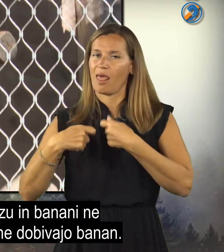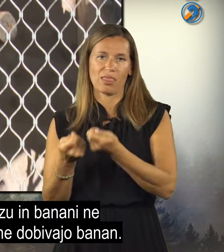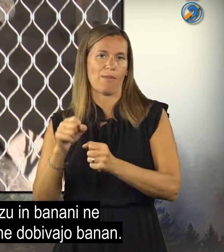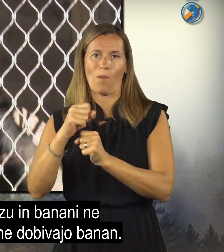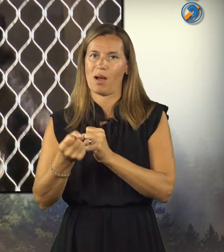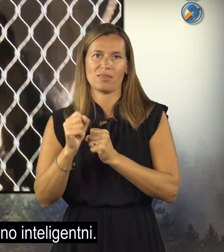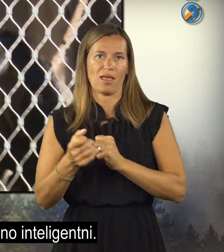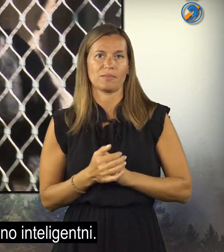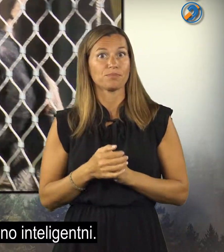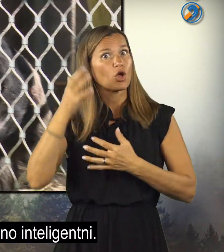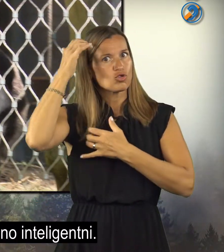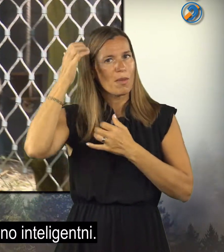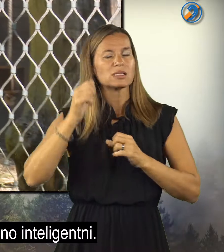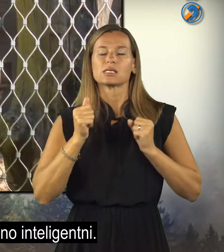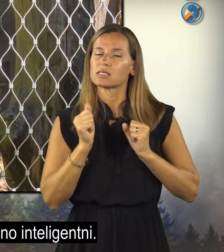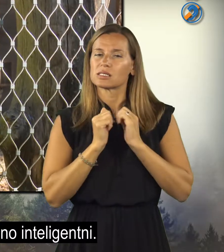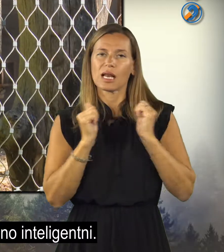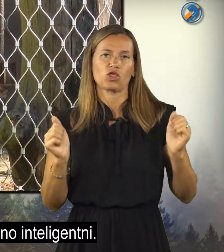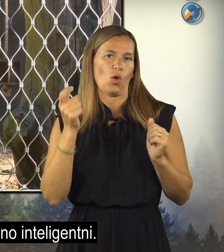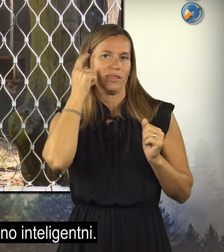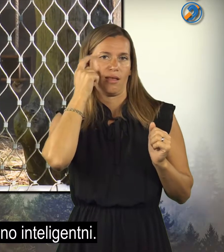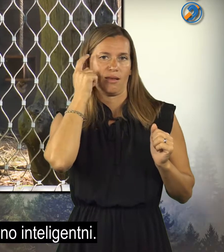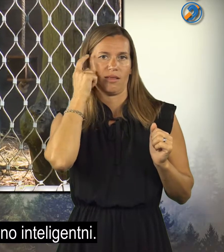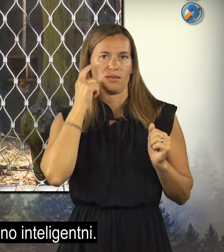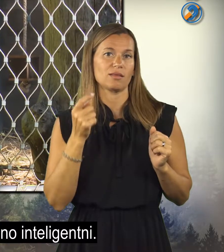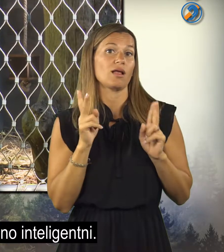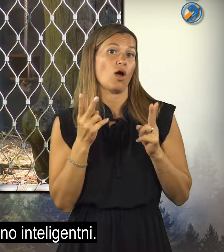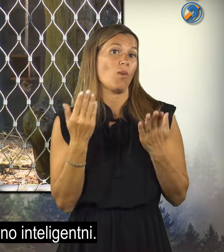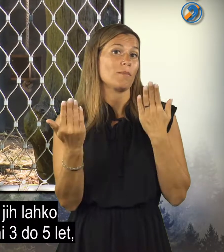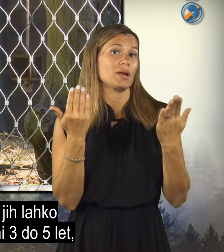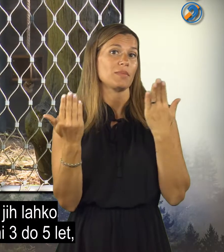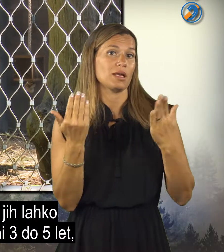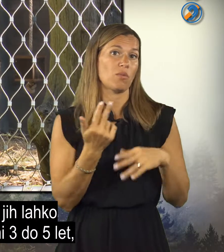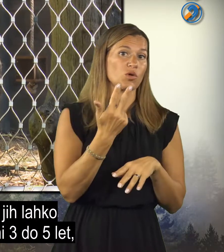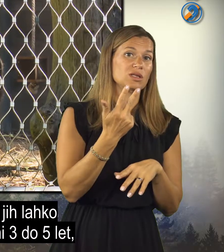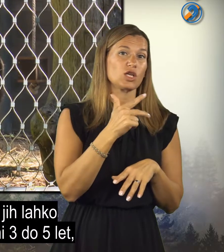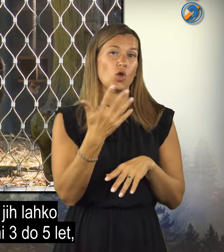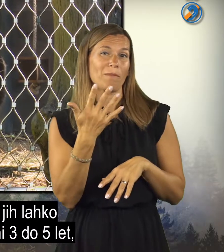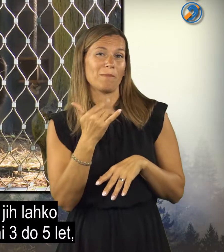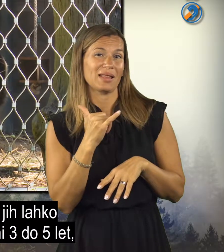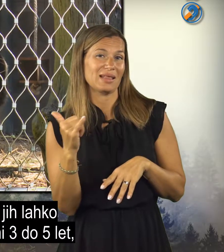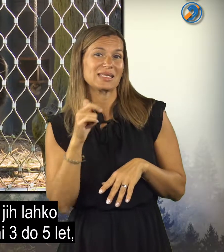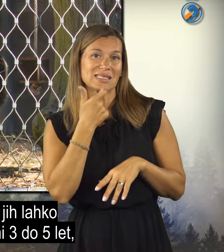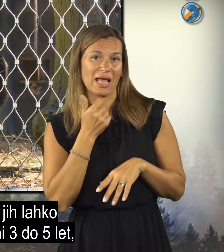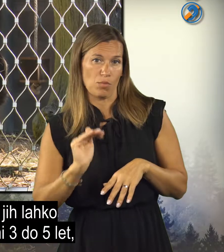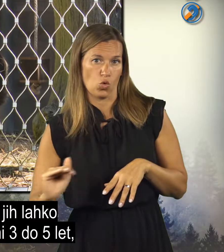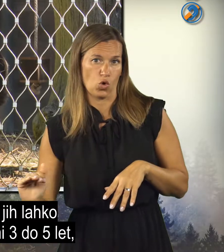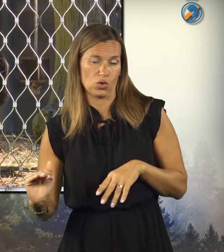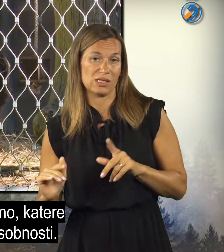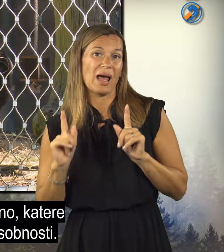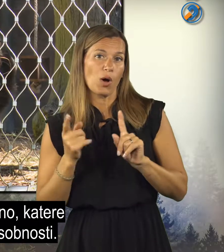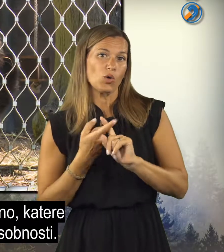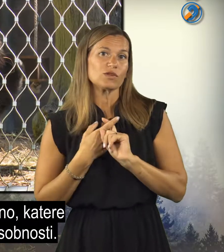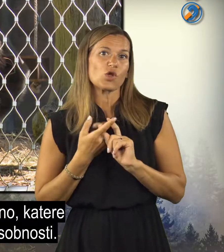dobivajo banan. Šimpanzi so izredno inteligentni. Nekako jih primerjamo z 3 do 5 starimi otroci,